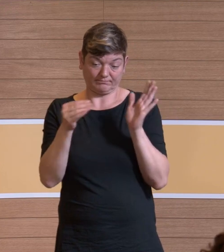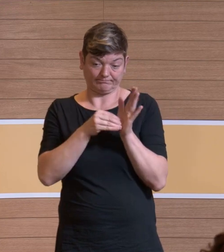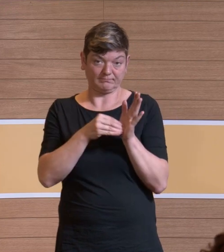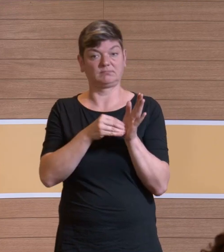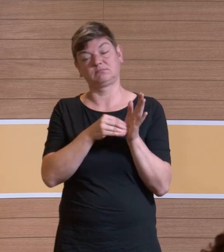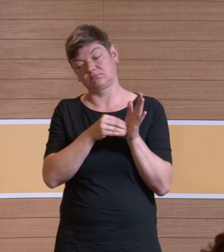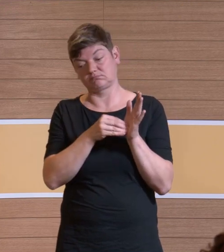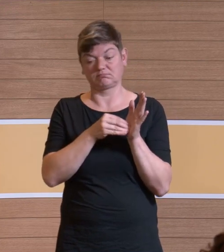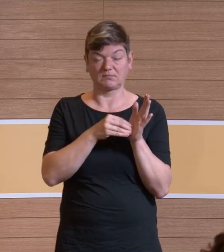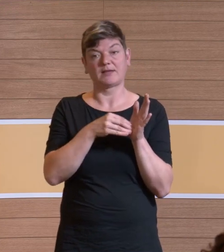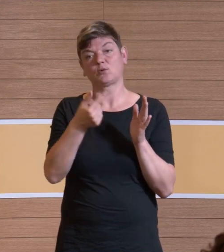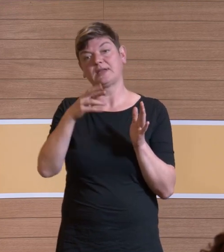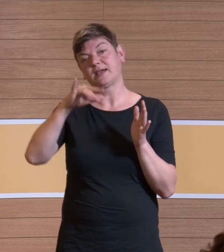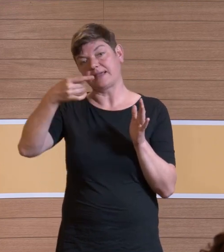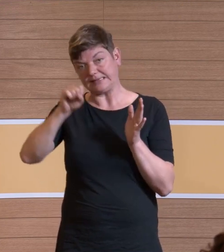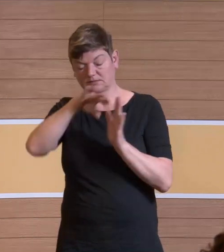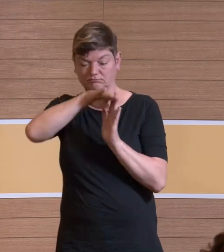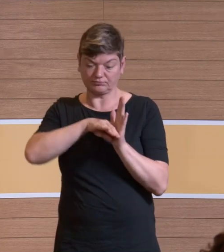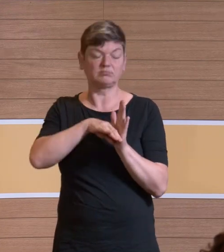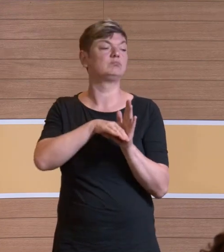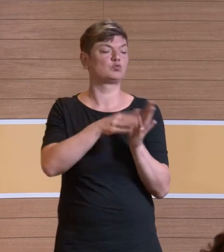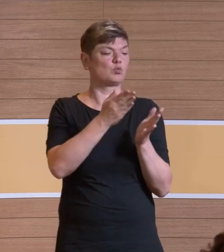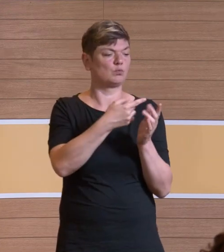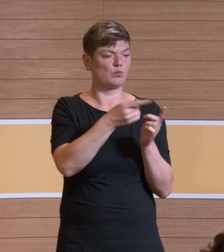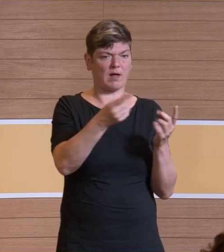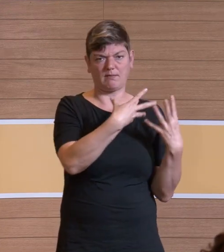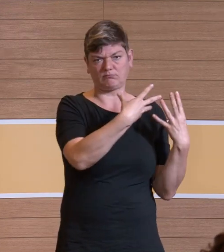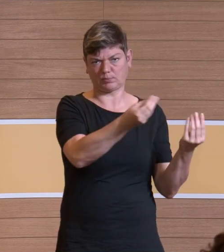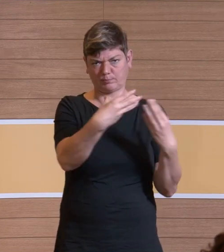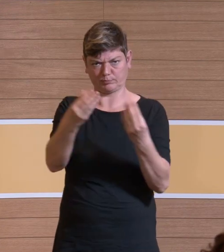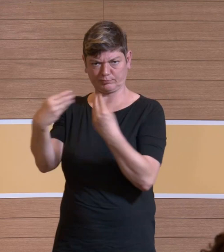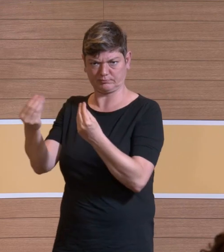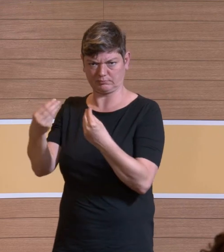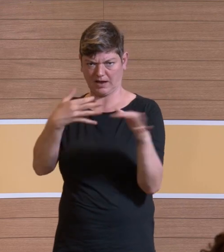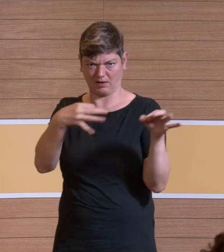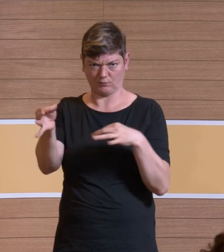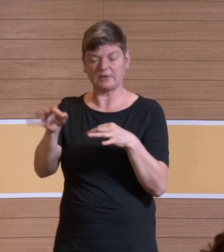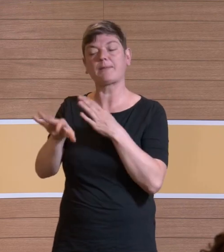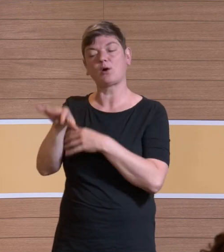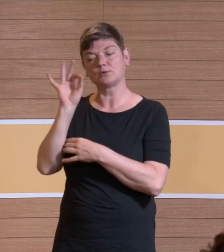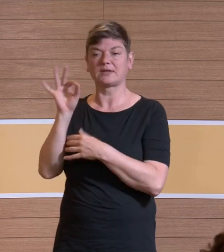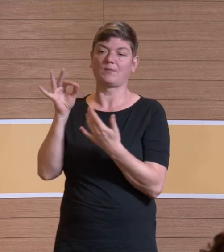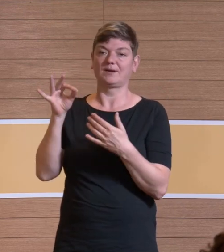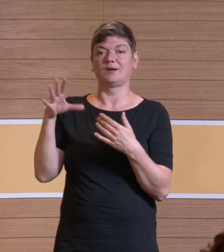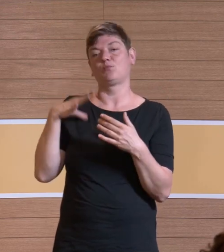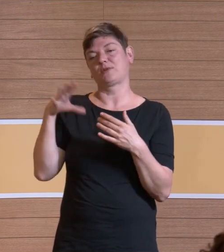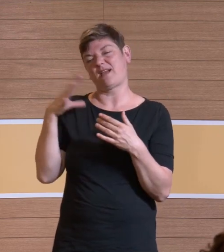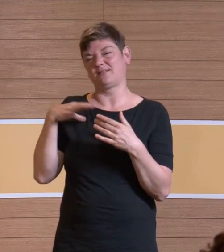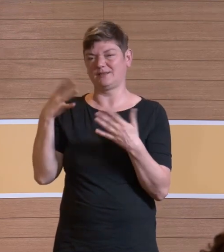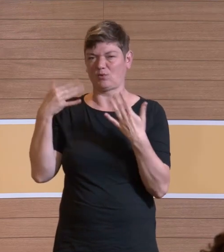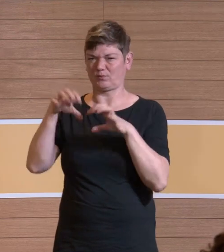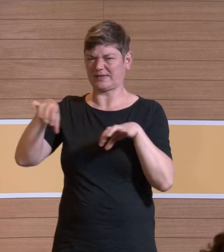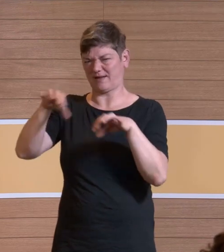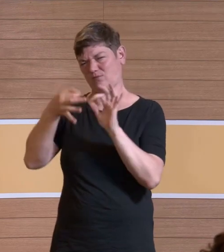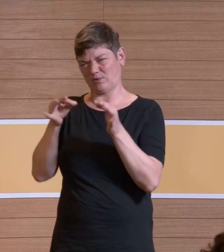mittlerweile, die TGRS ist akzeptiert, bis auf diese modernen Lüftungsanlagen, denke ich, sehr wichtig. Ja, unsere